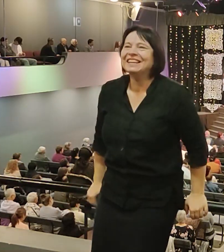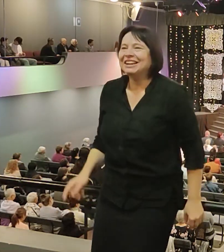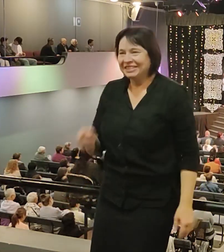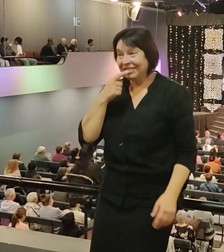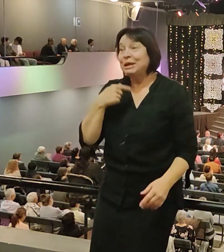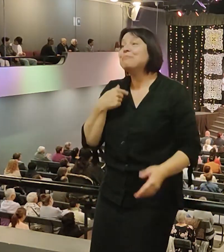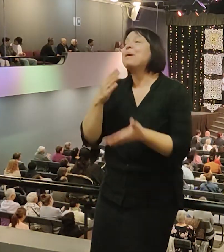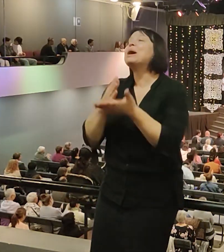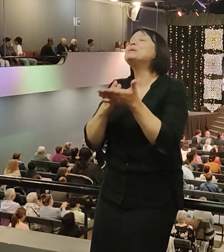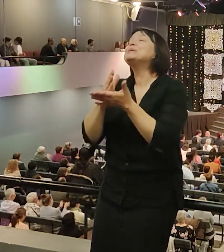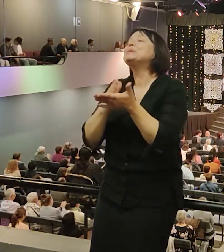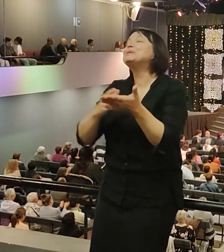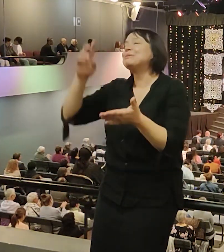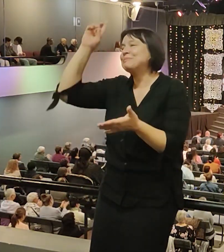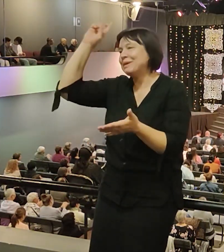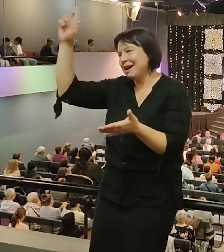Ангелы служат нам.